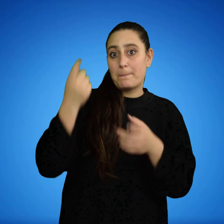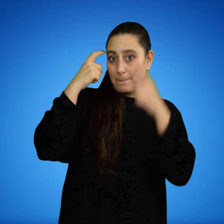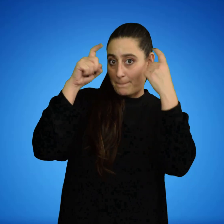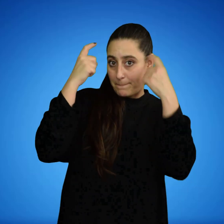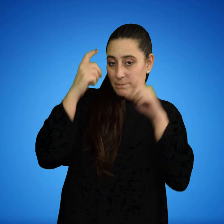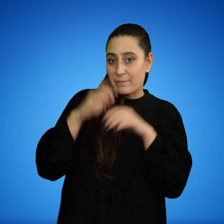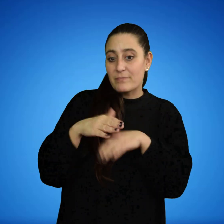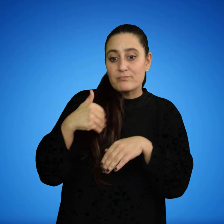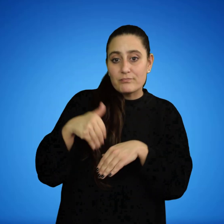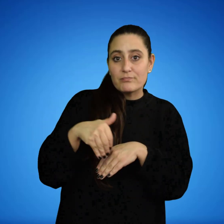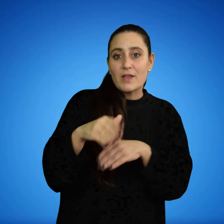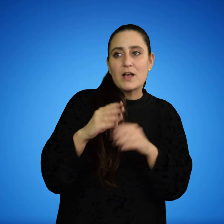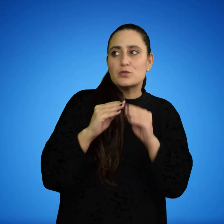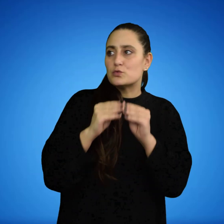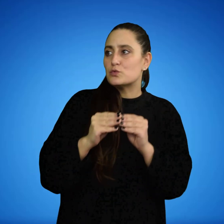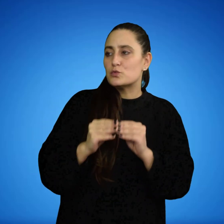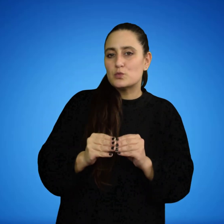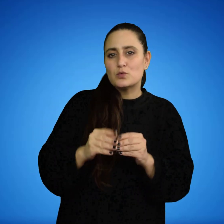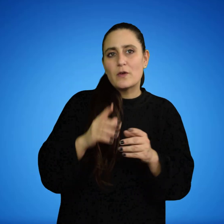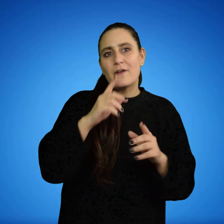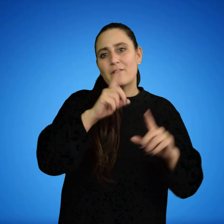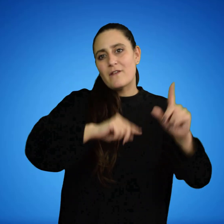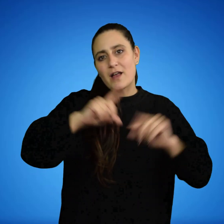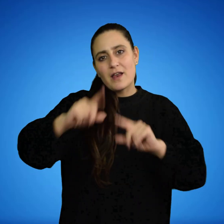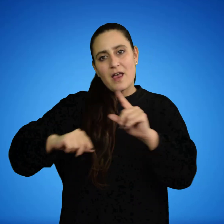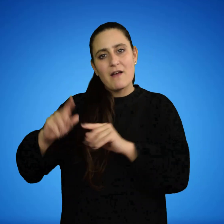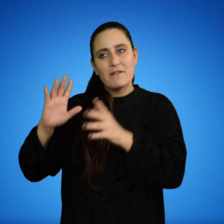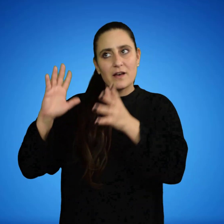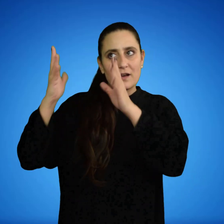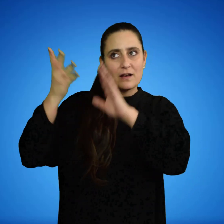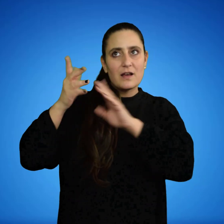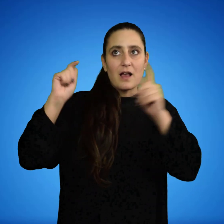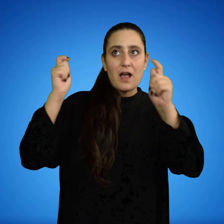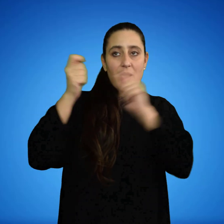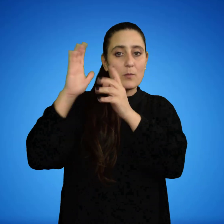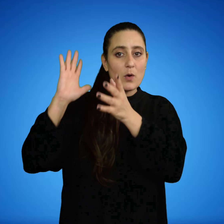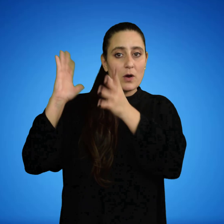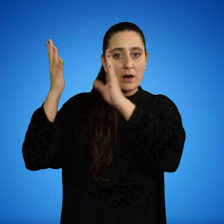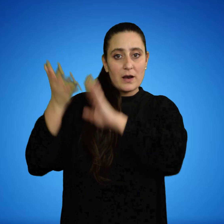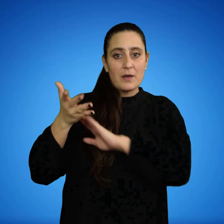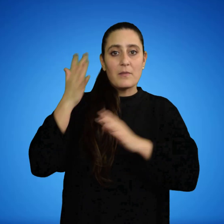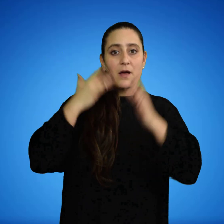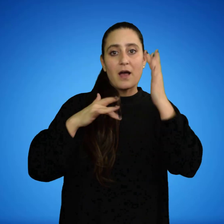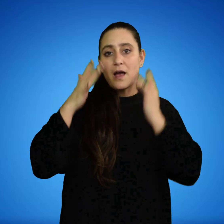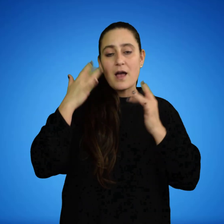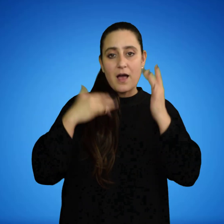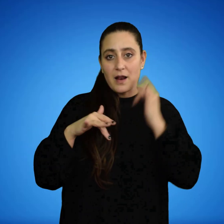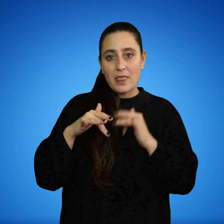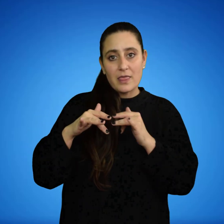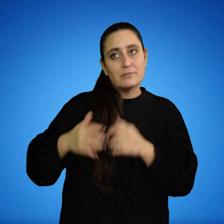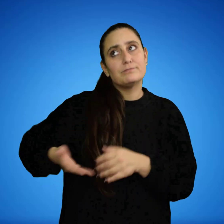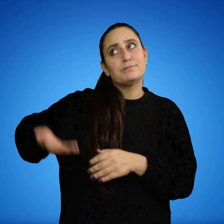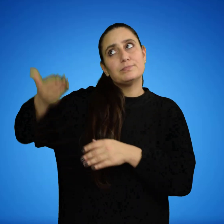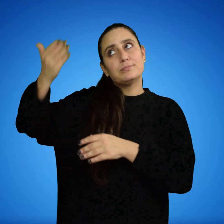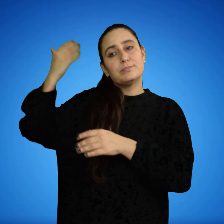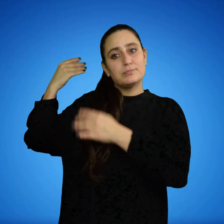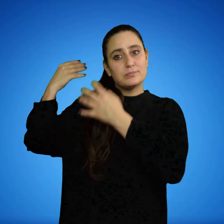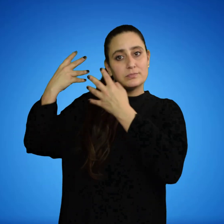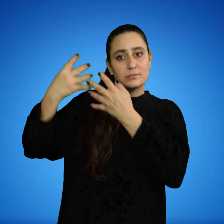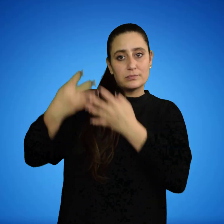aproximación a los asuntos de variabilidad del clima y del cambio climático en las artes ha sido, históricamente, desde